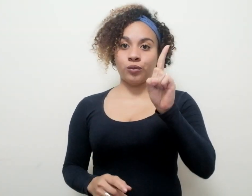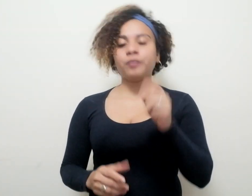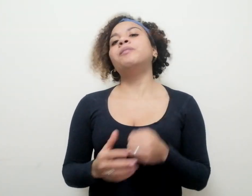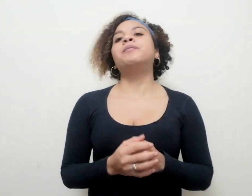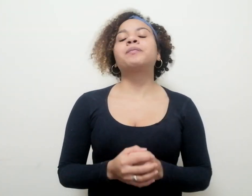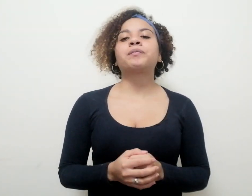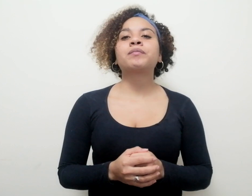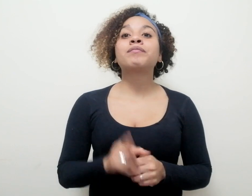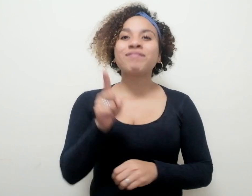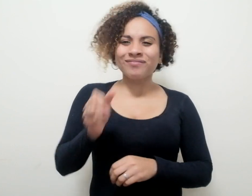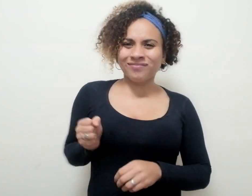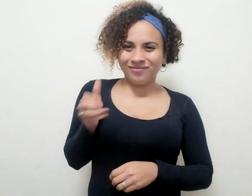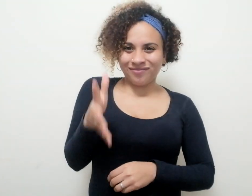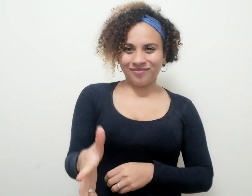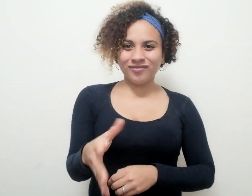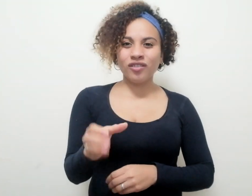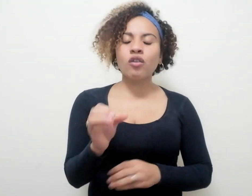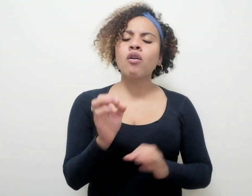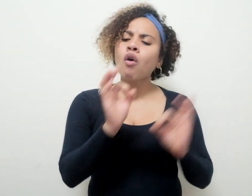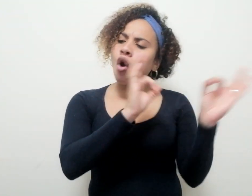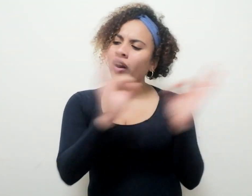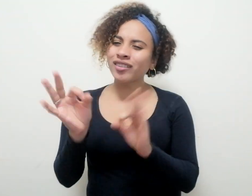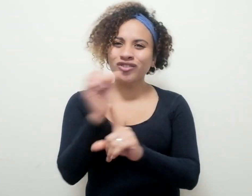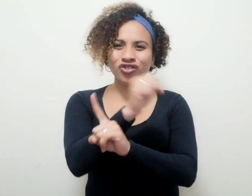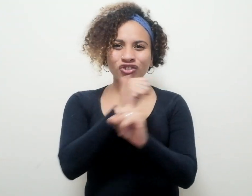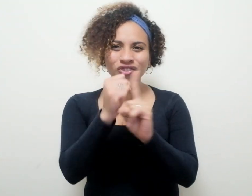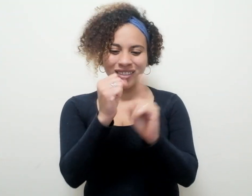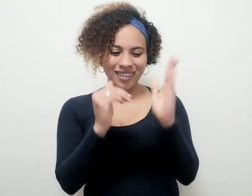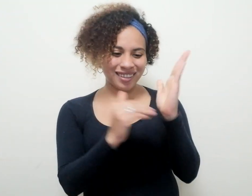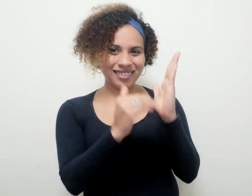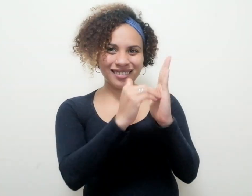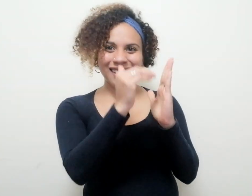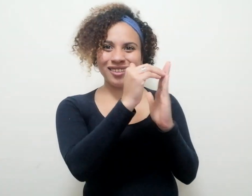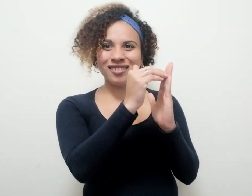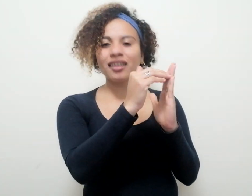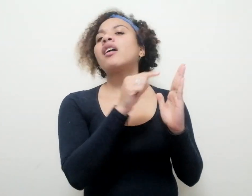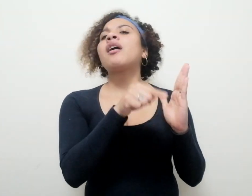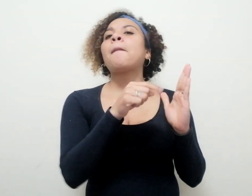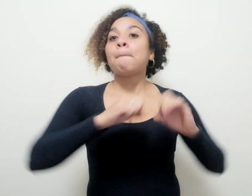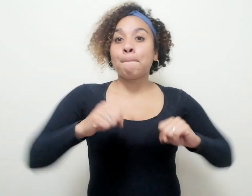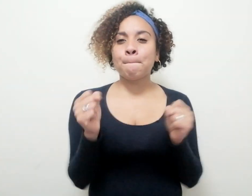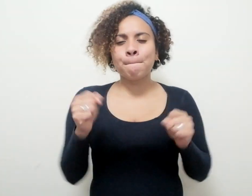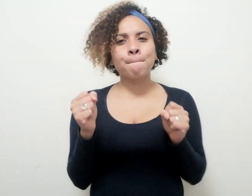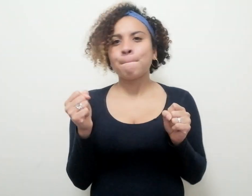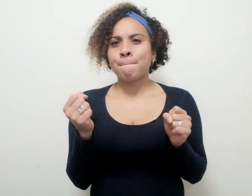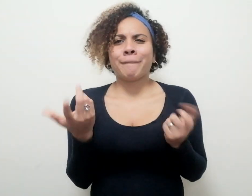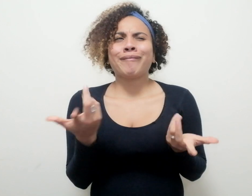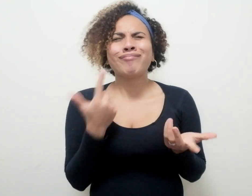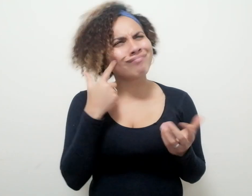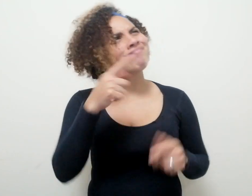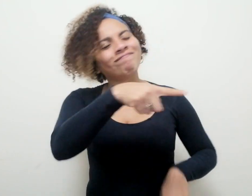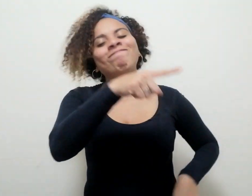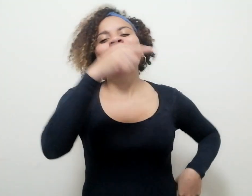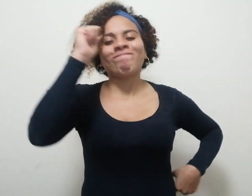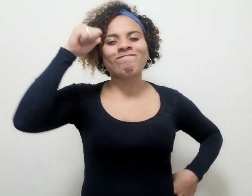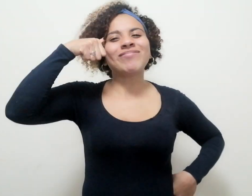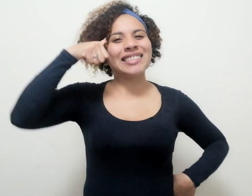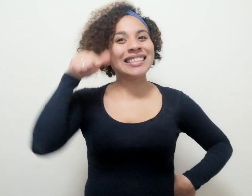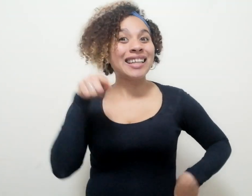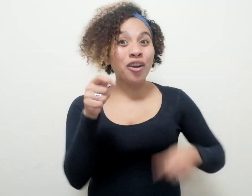La descripción sobre la organización social por extratos de Bogotá no ha hecho más que recordarme que la economía